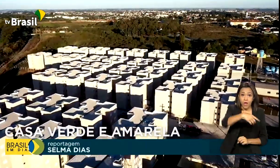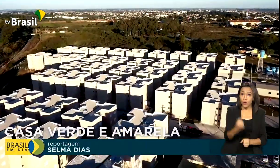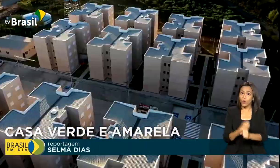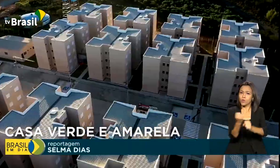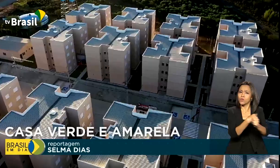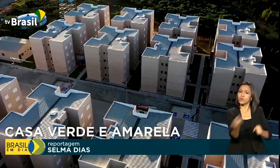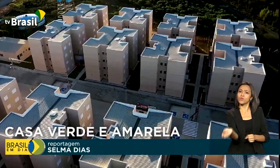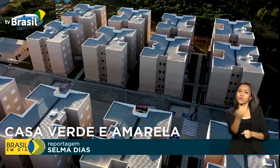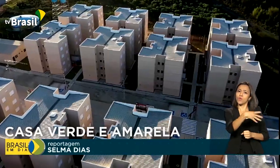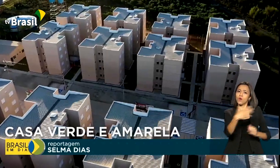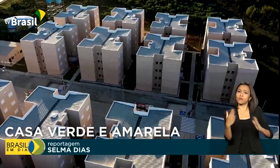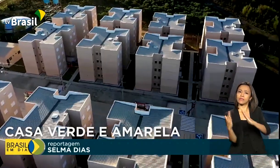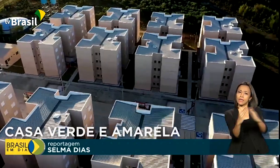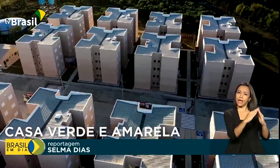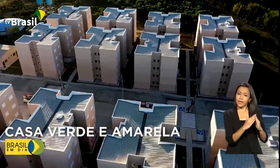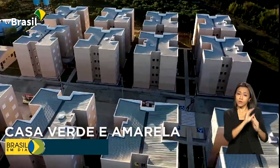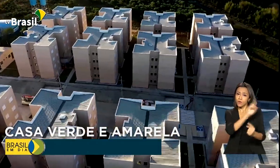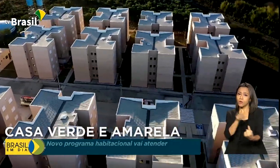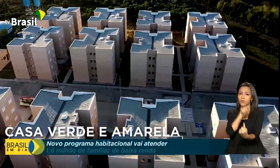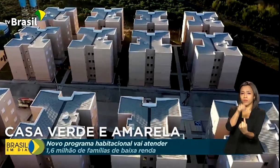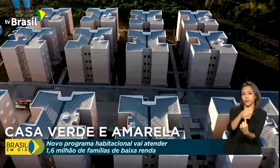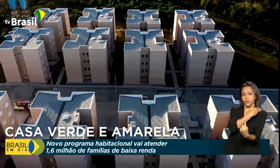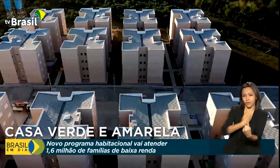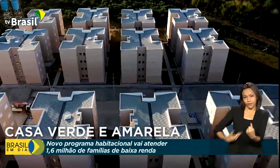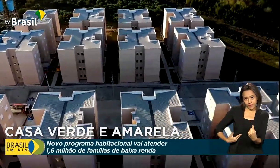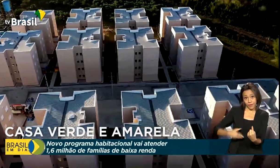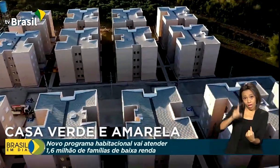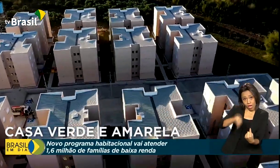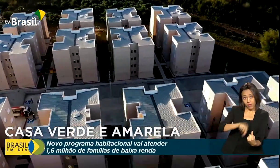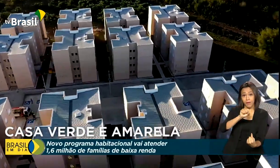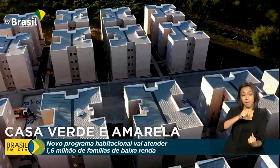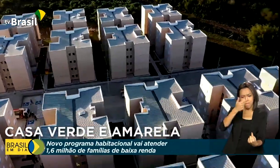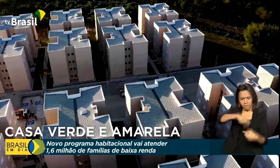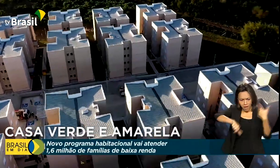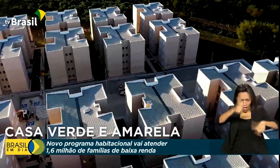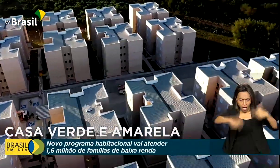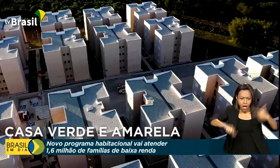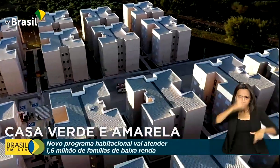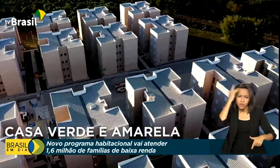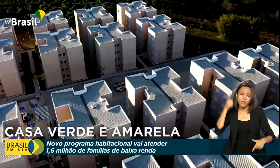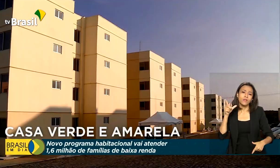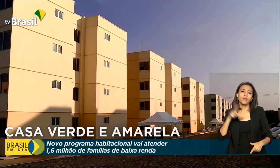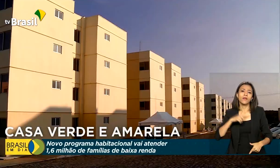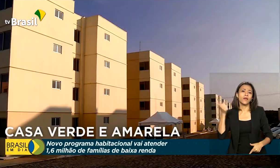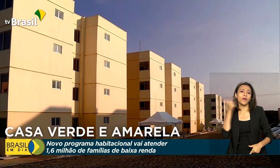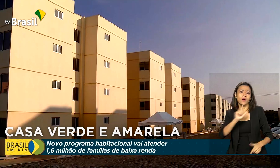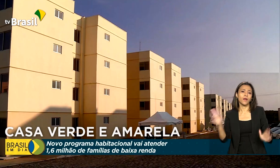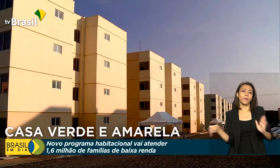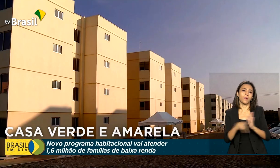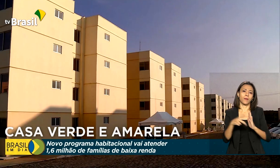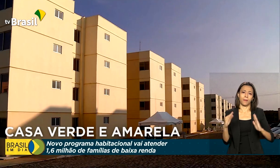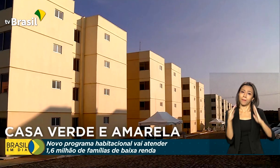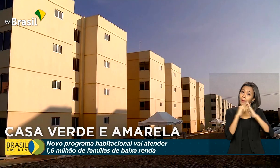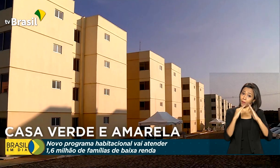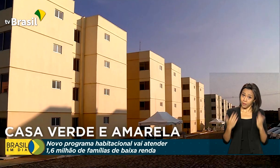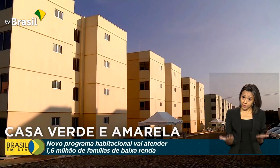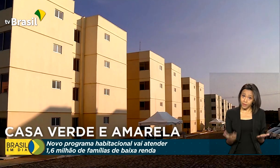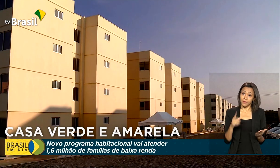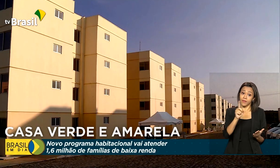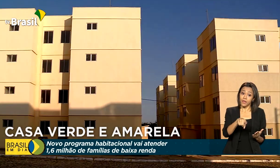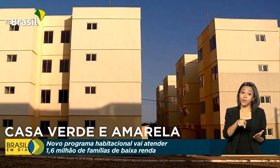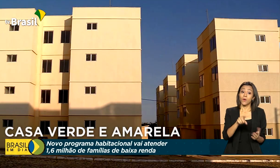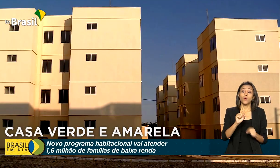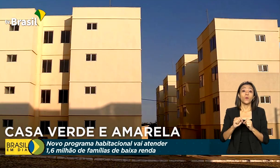novas unidades. A meta do governo é permitir que mais brasileiros tenham acesso à casa própria. Com o custo dos agentes